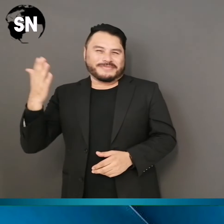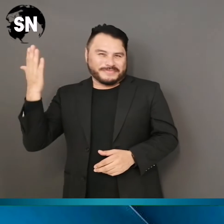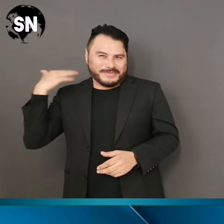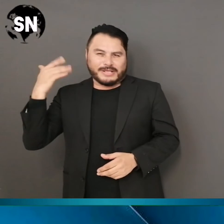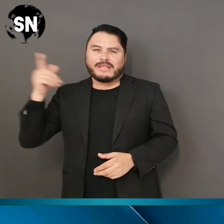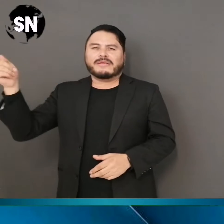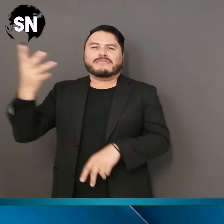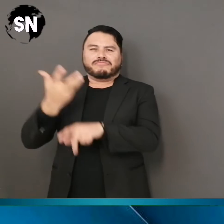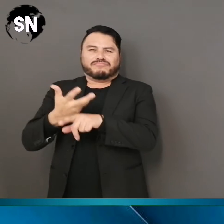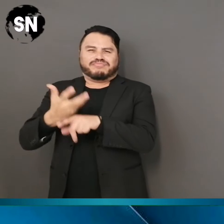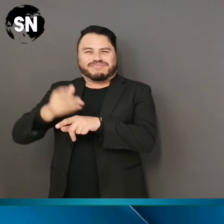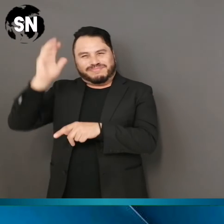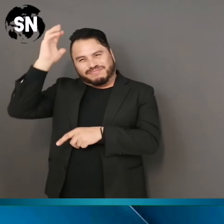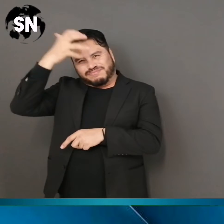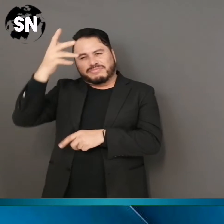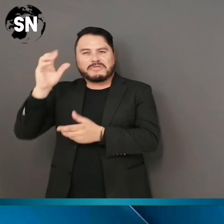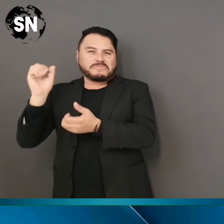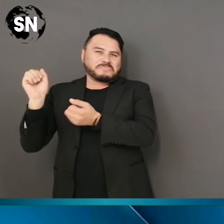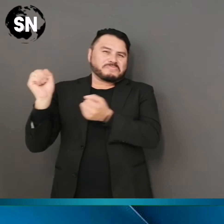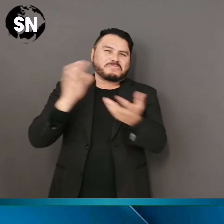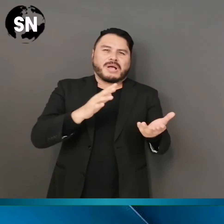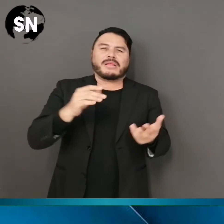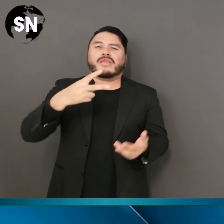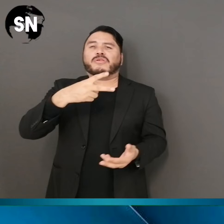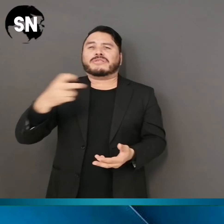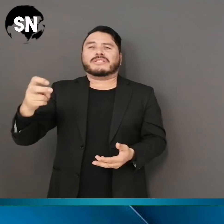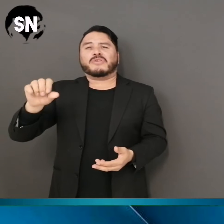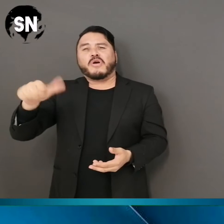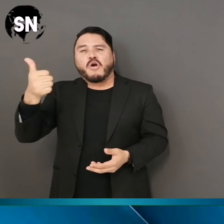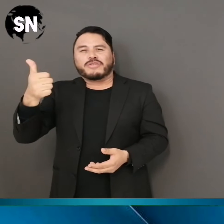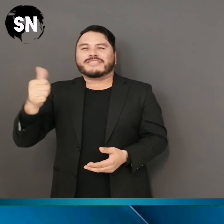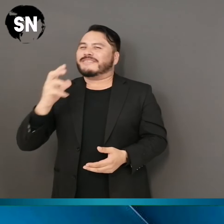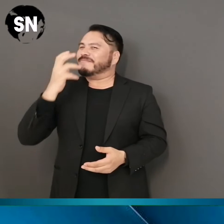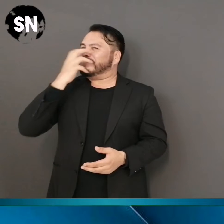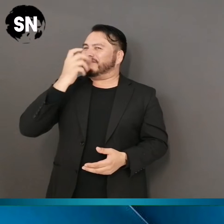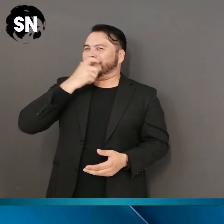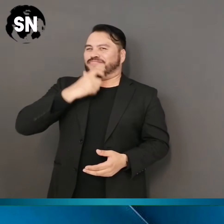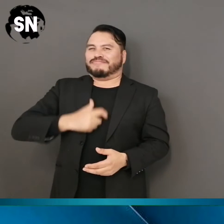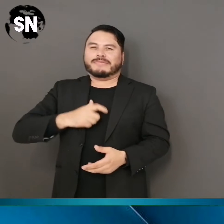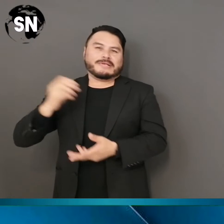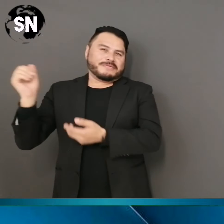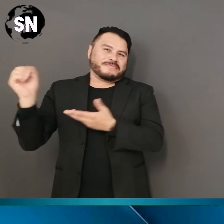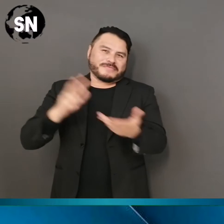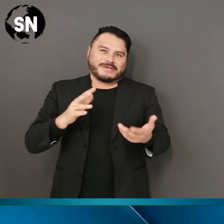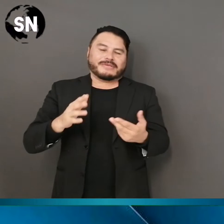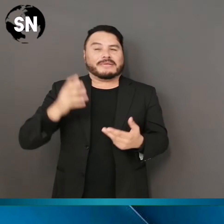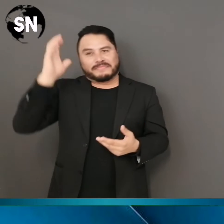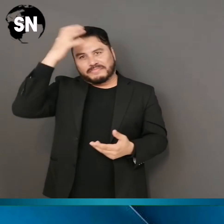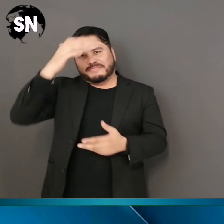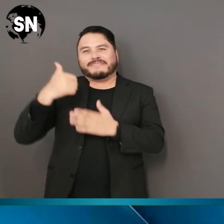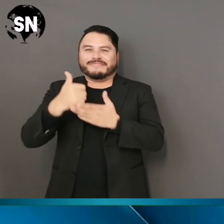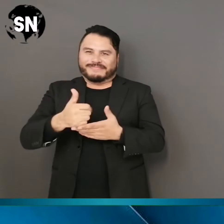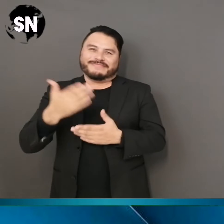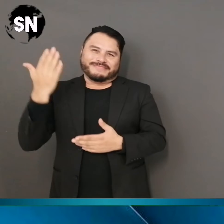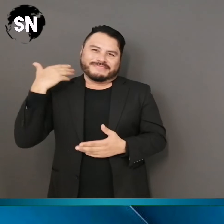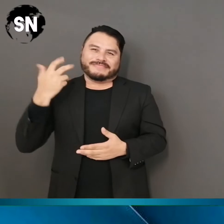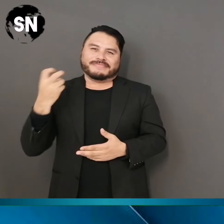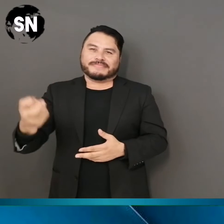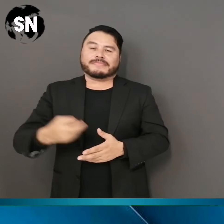México recibió este martes los primeros 211 ventiladores mecánicos de los mil que adquirió gracias a la ayuda del presidente de